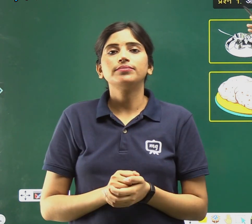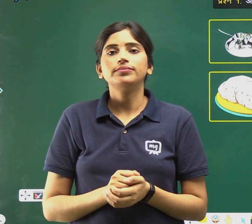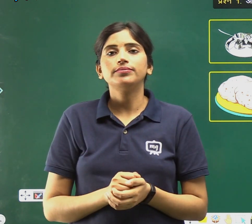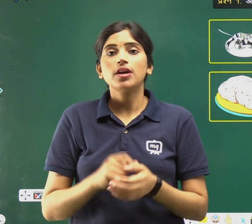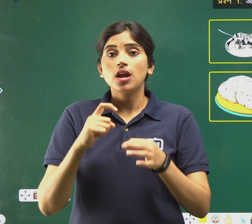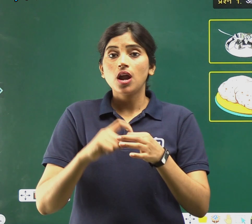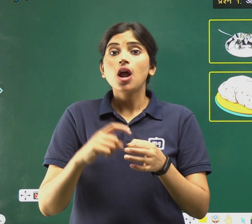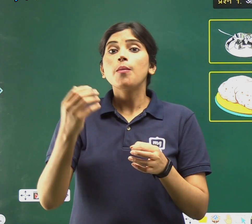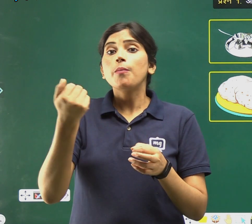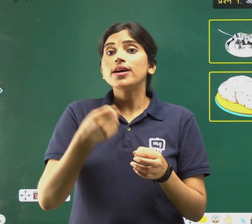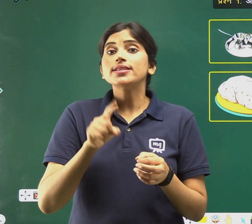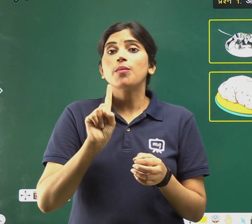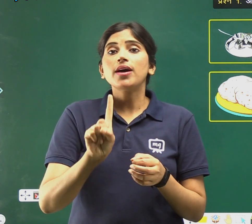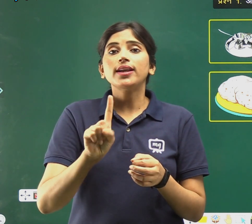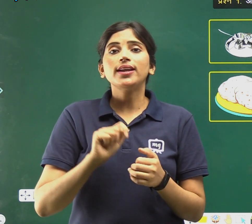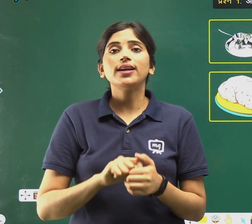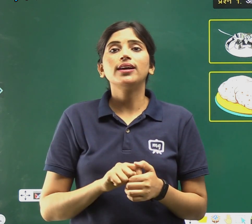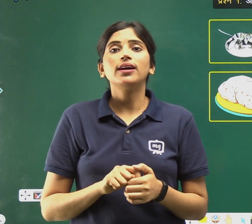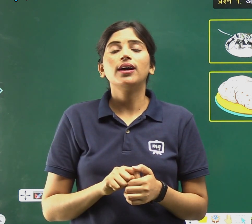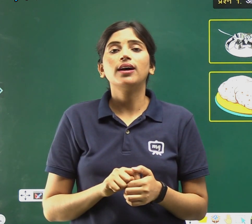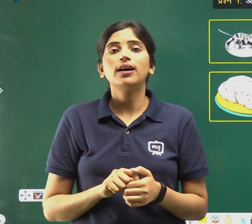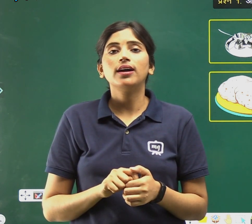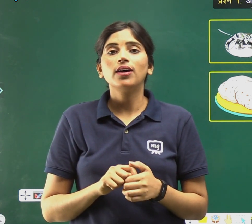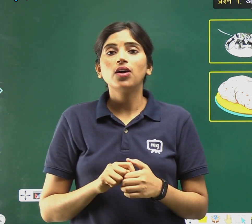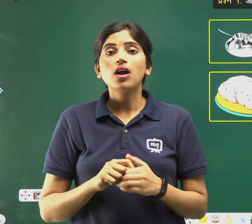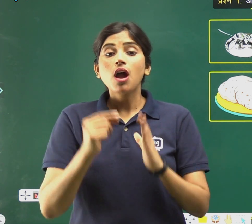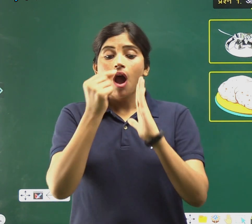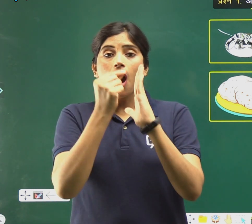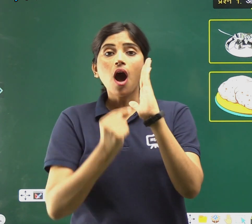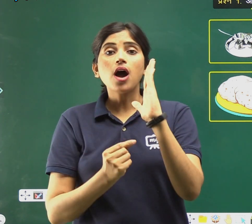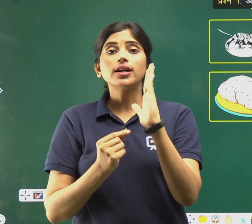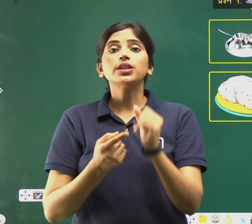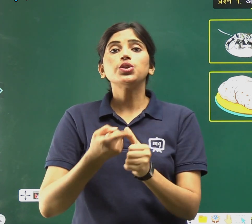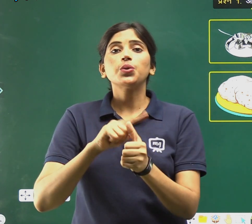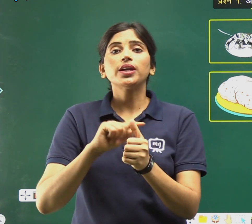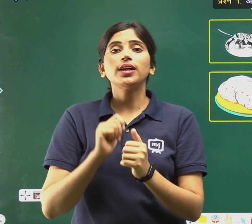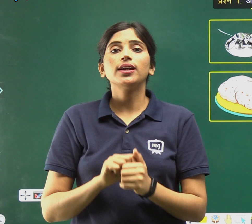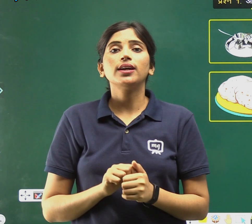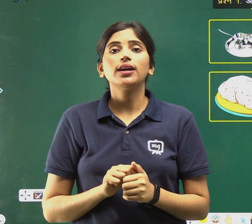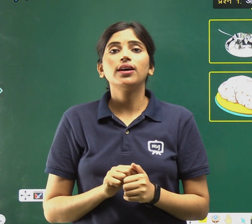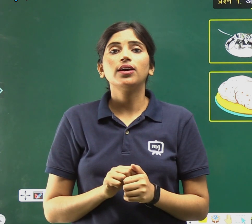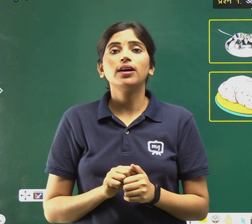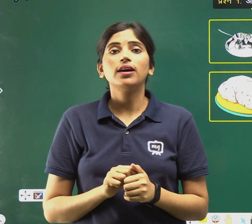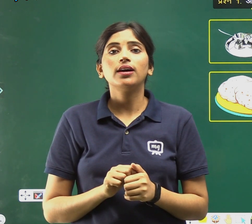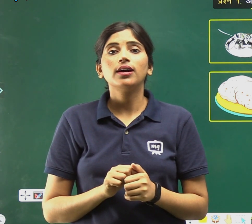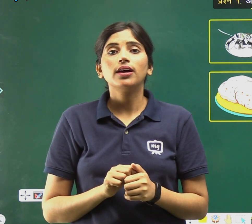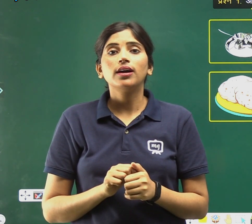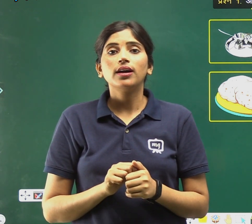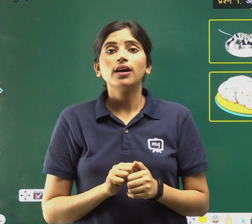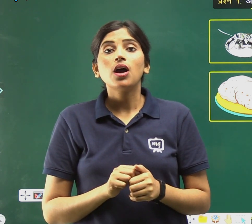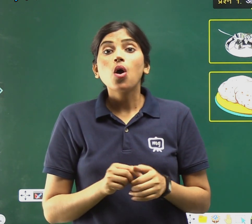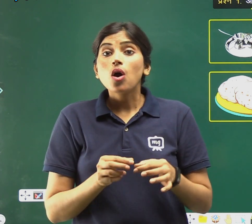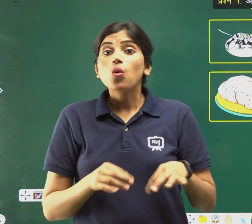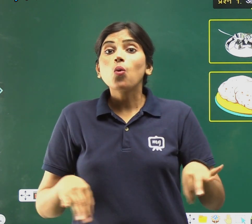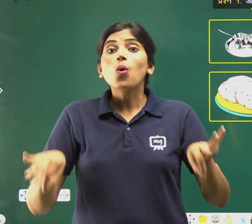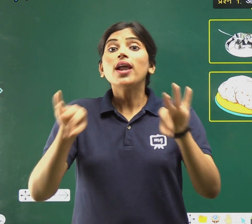प्रश्ण नमबर एग, आकरतियों के गोण पहचान,